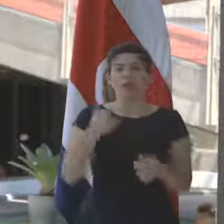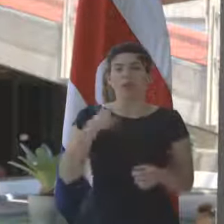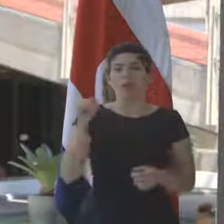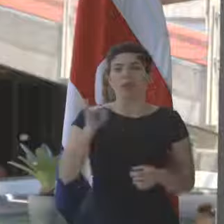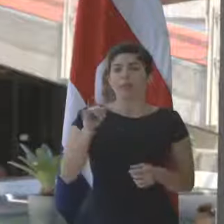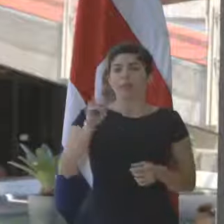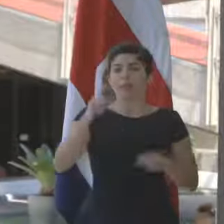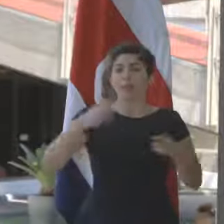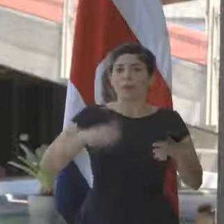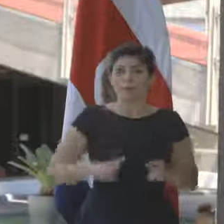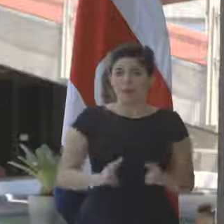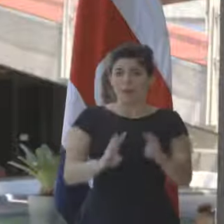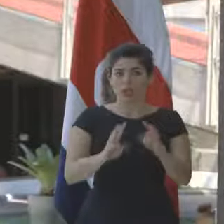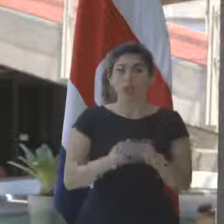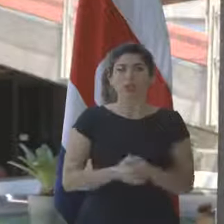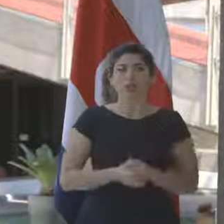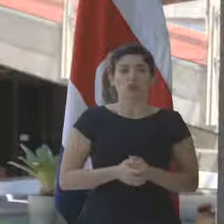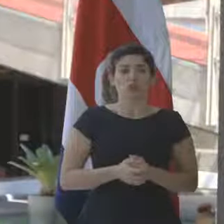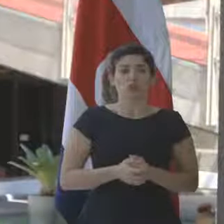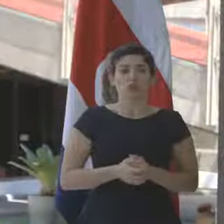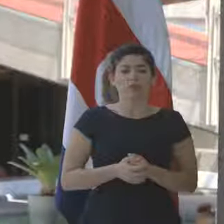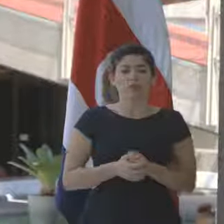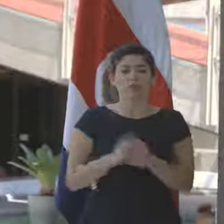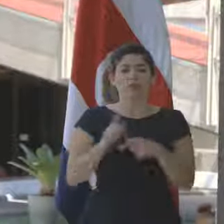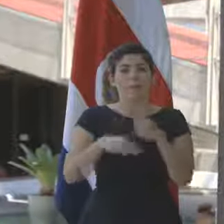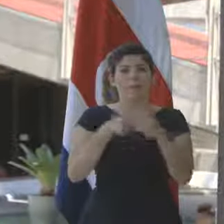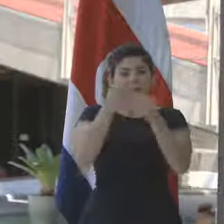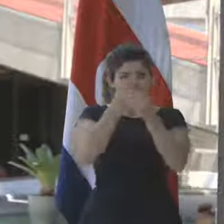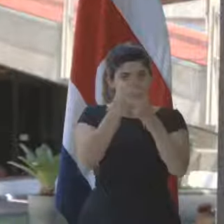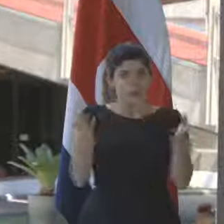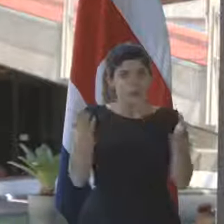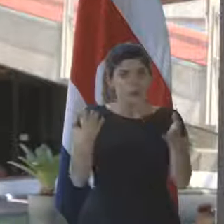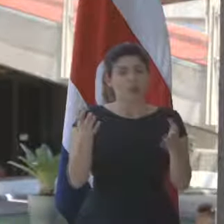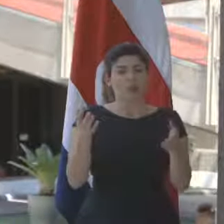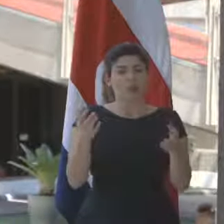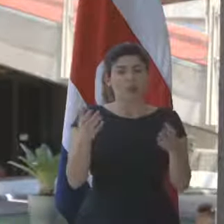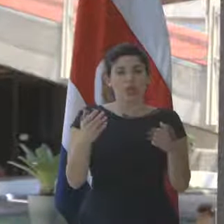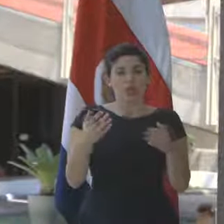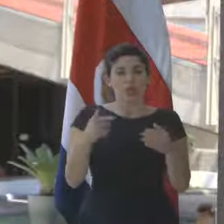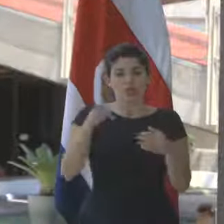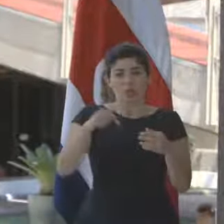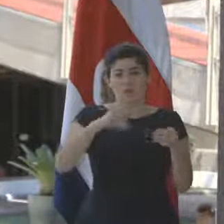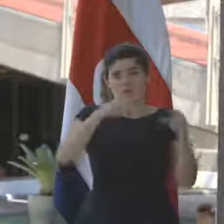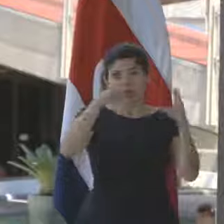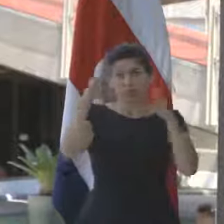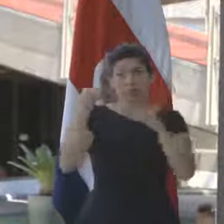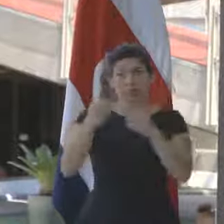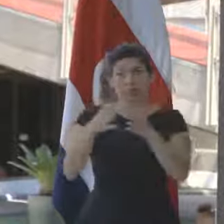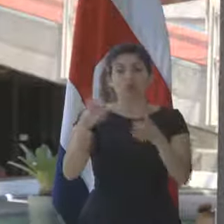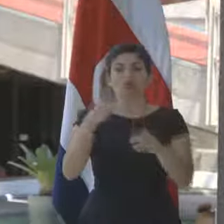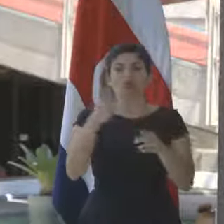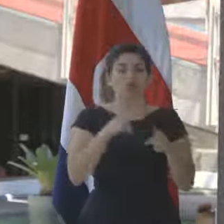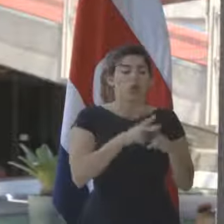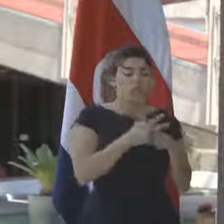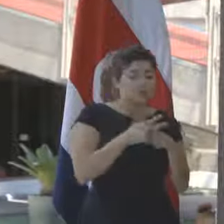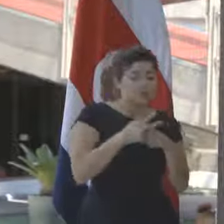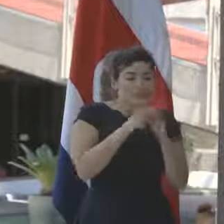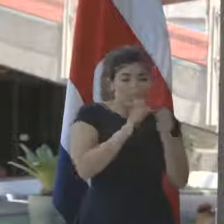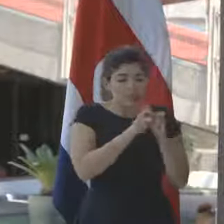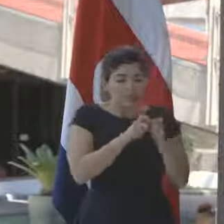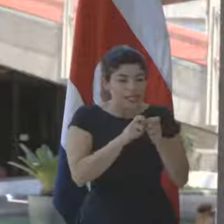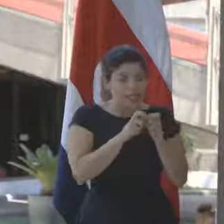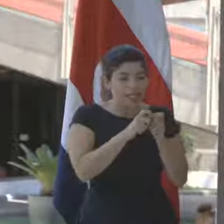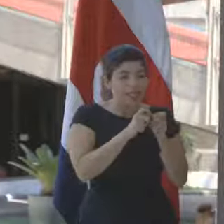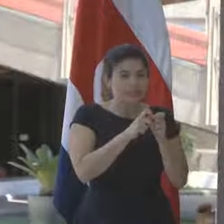una metodología que se está haciendo pública en lo que resta del día de hoy. Solo se están afinando los detalles,